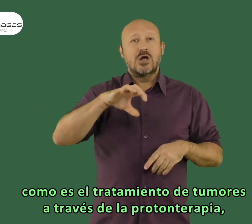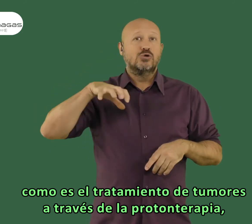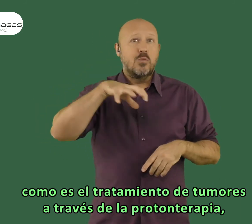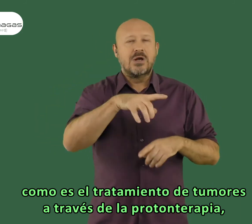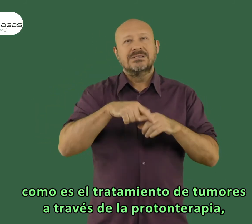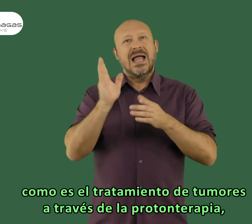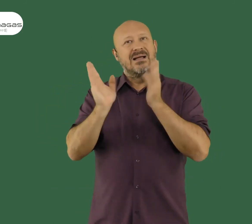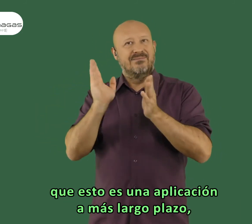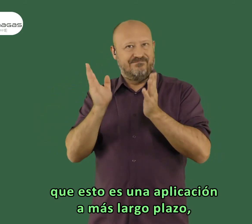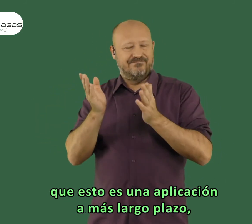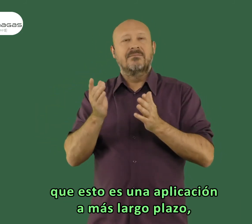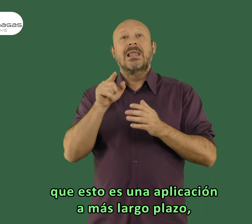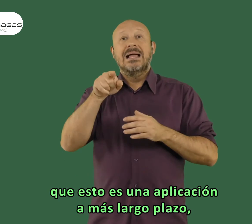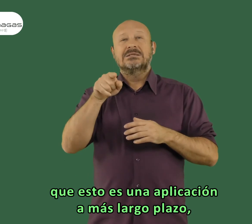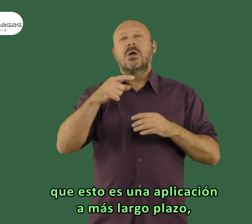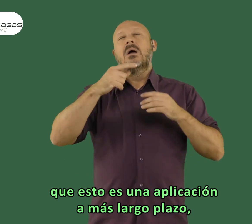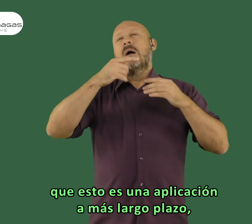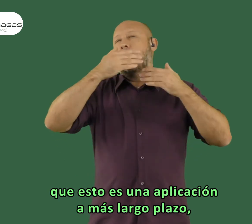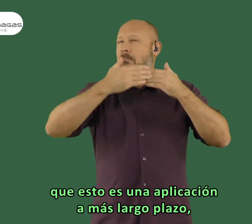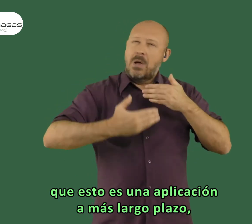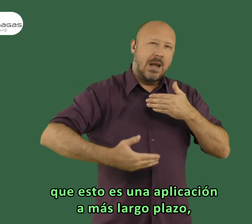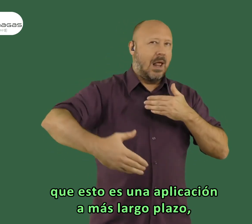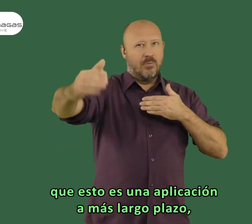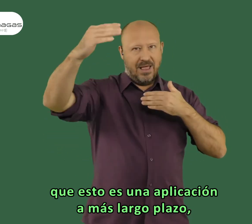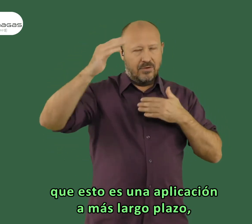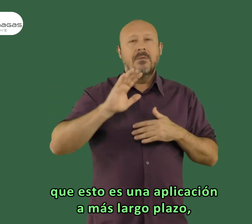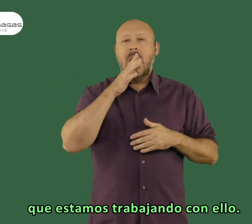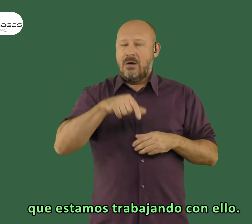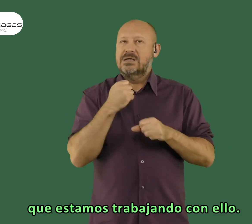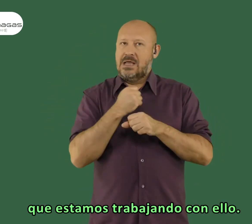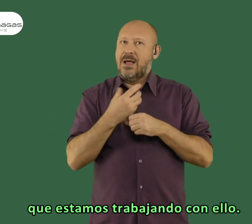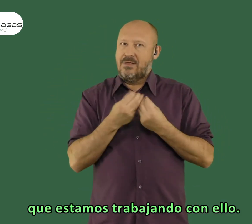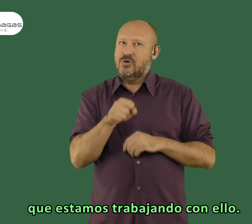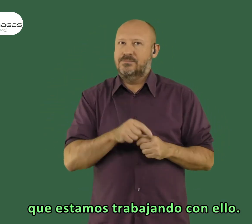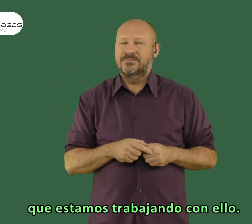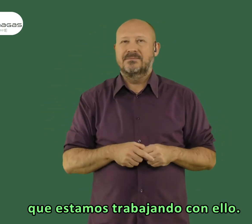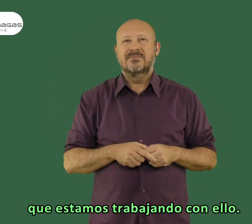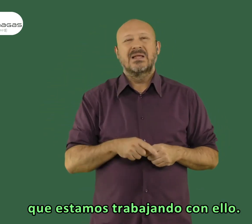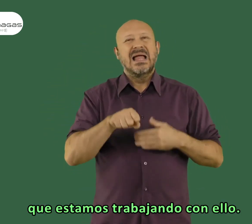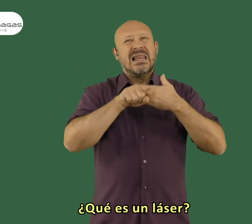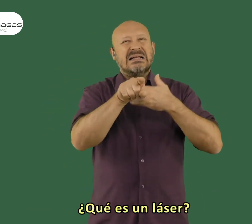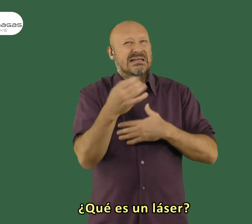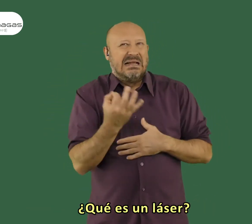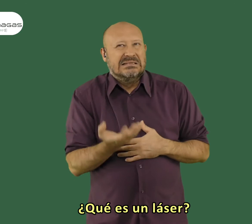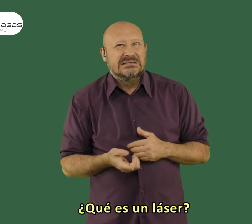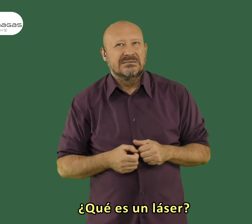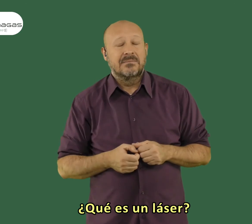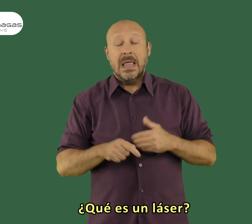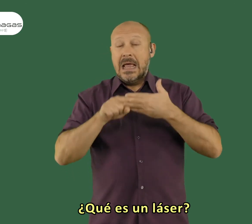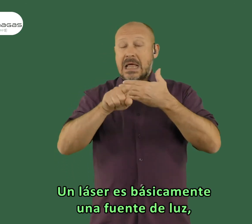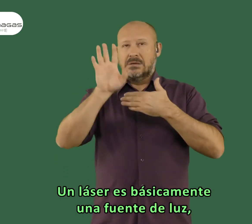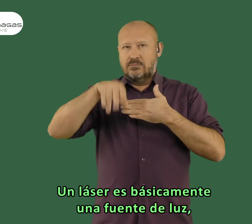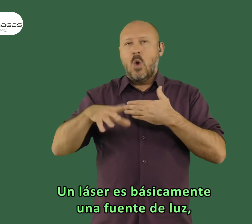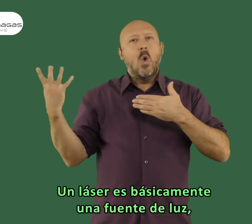a través de la protonterapia, que bueno, que esto es una aplicación que es a más largo plazo, pero estamos trabajando con ello. ¿Qué es un